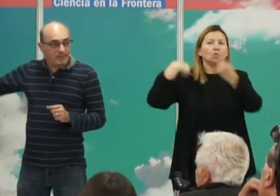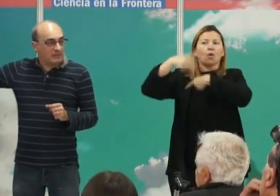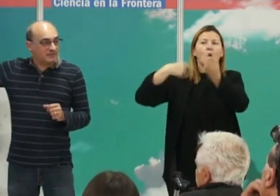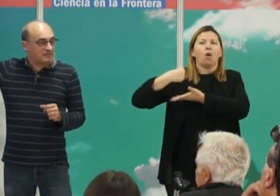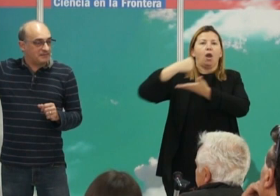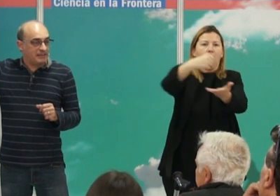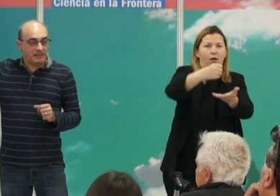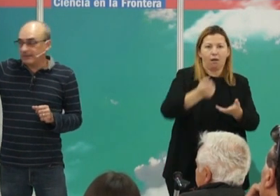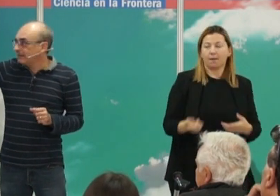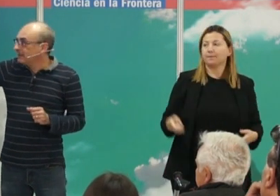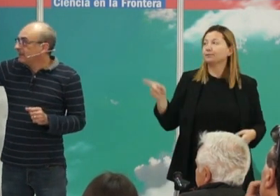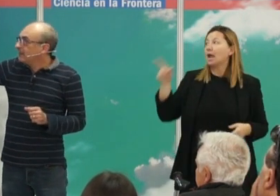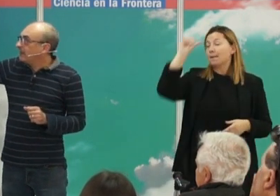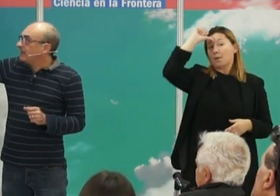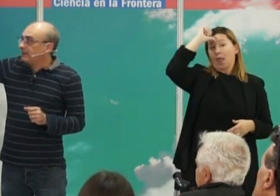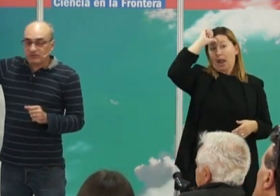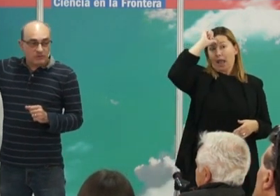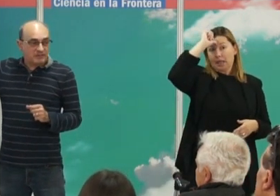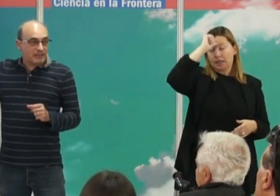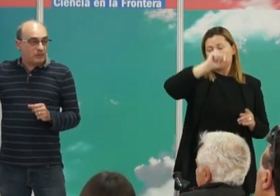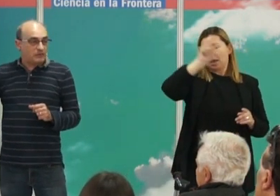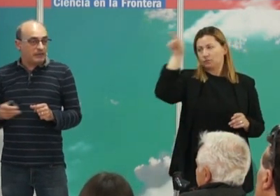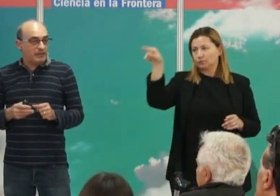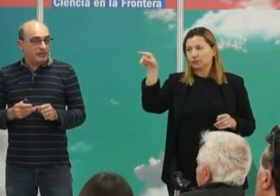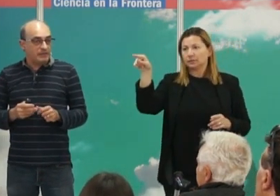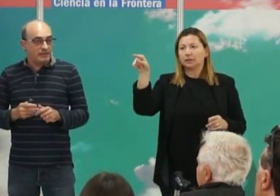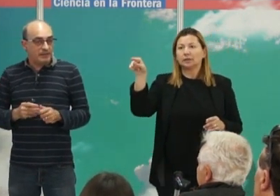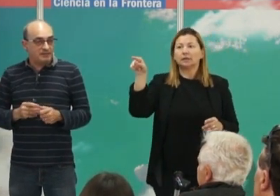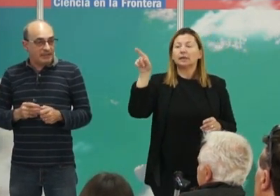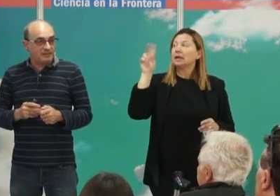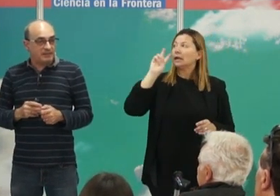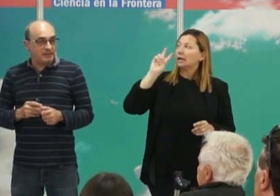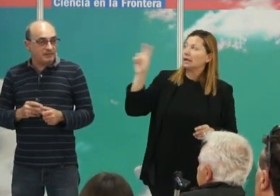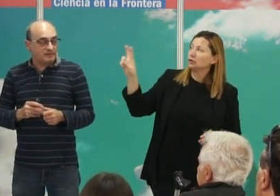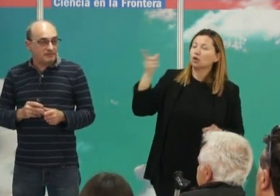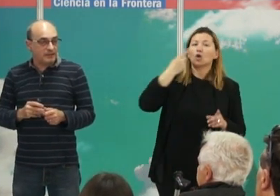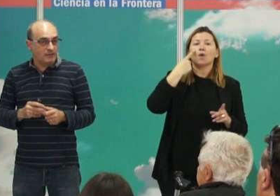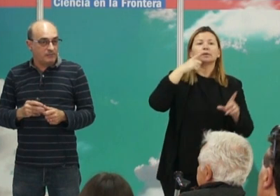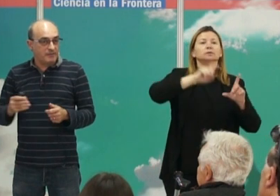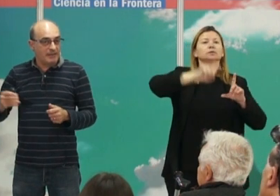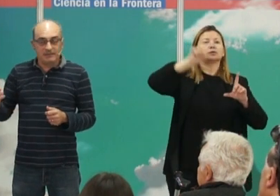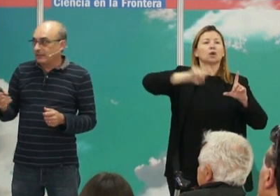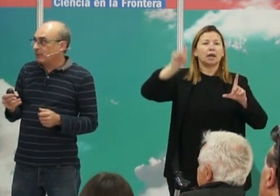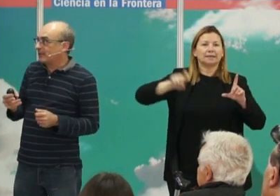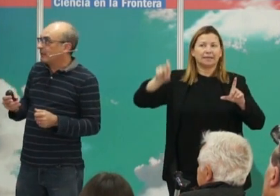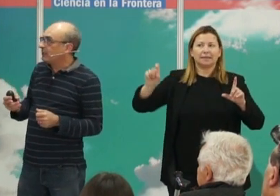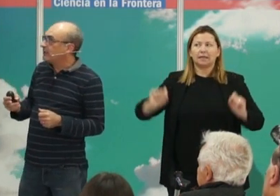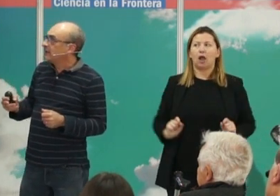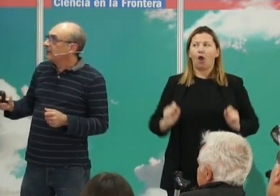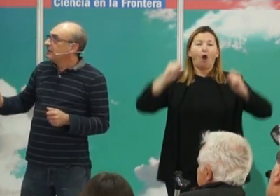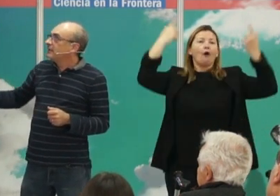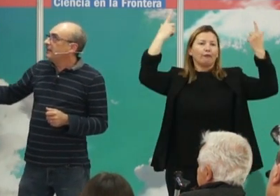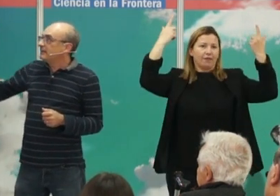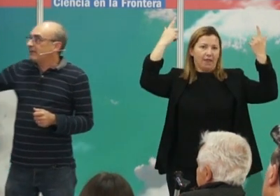volviendo a las castas de la India esto lo he sacado de estadísticas oficiales del gobierno